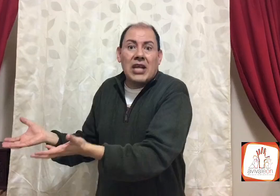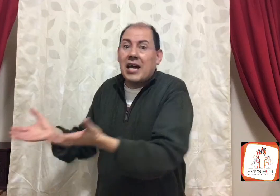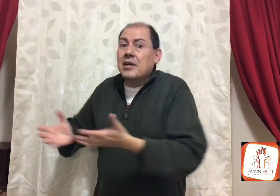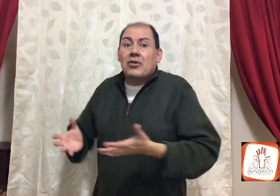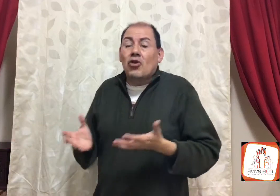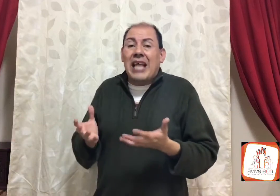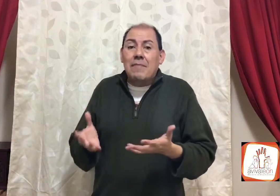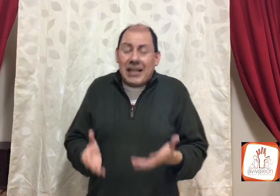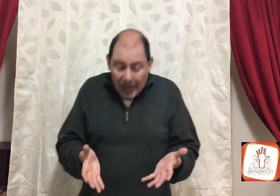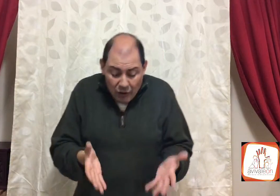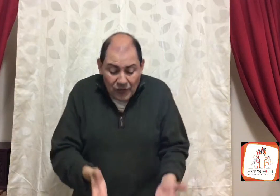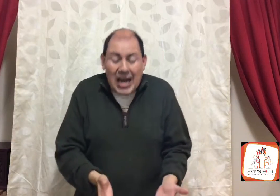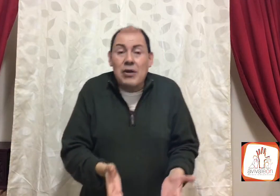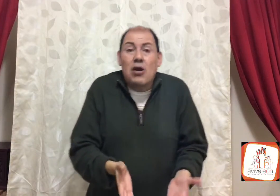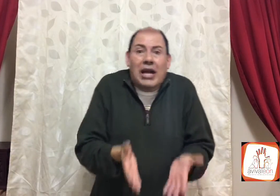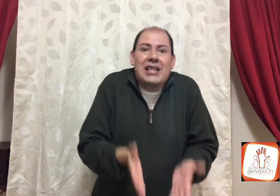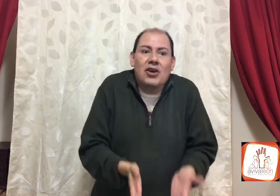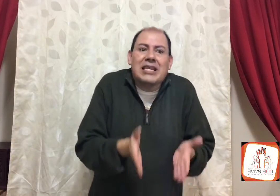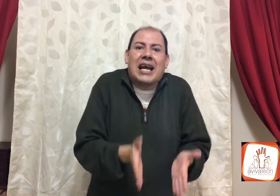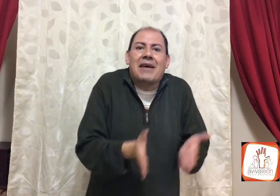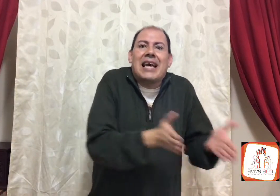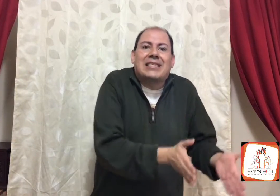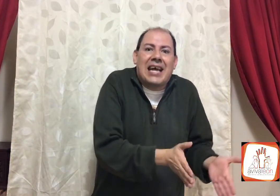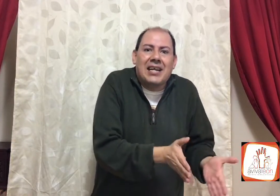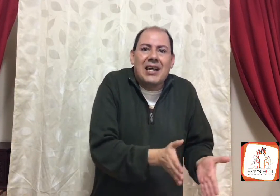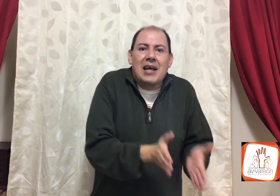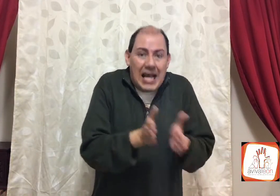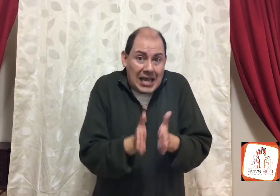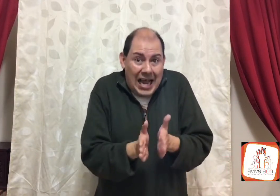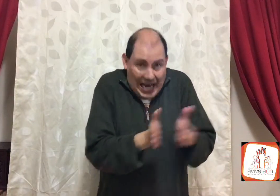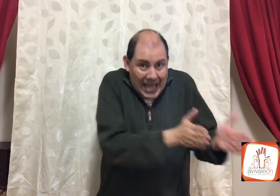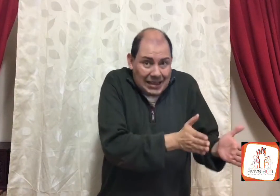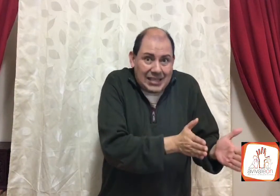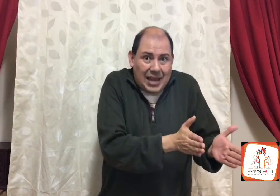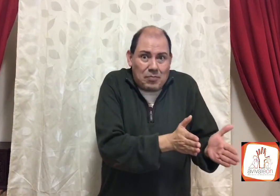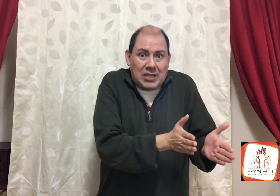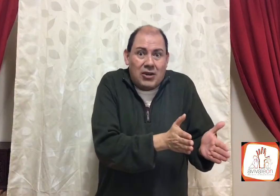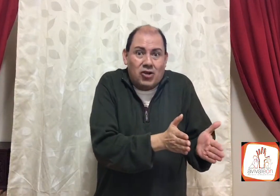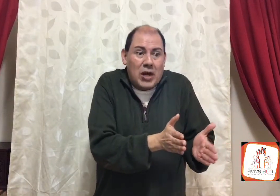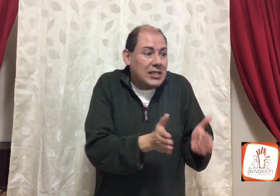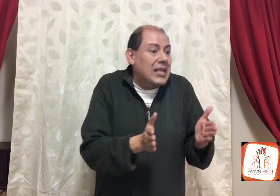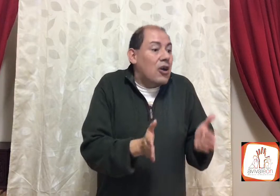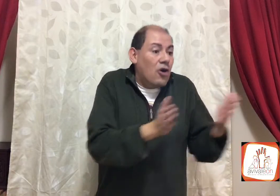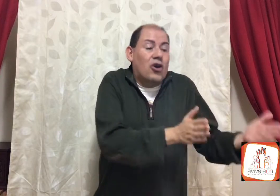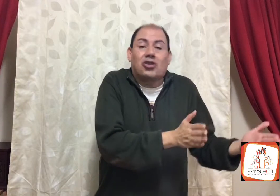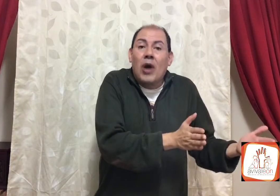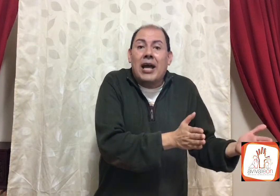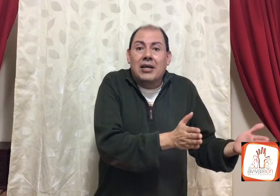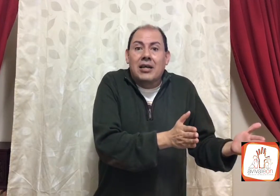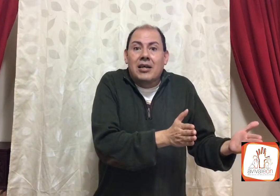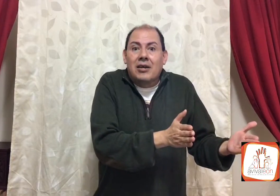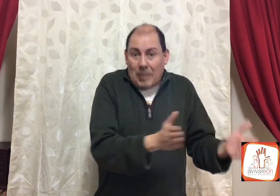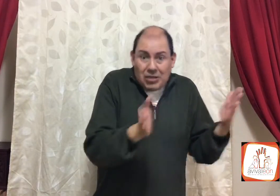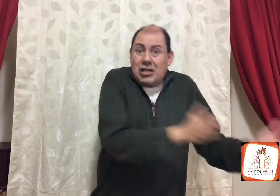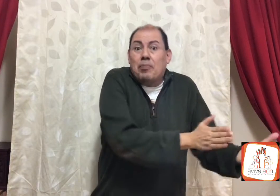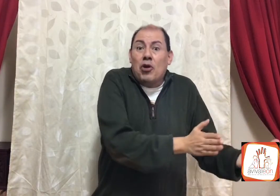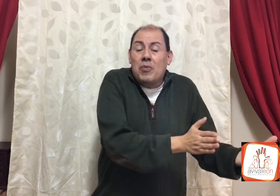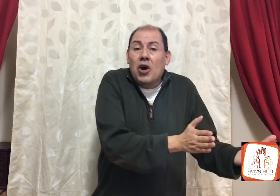o sea, totalmente contrario, a lo que Dios, acaba de hacer, antes de que empiecen los jueces, con Josué, eso se prohibió,